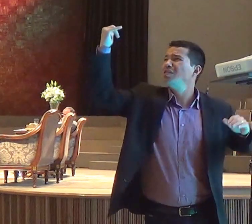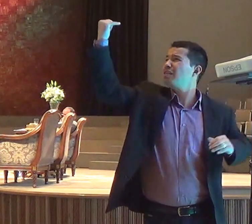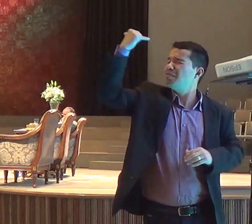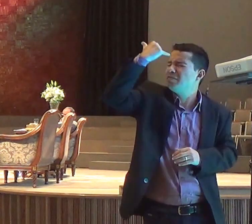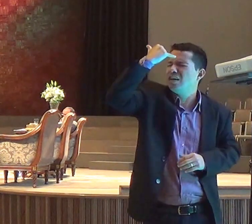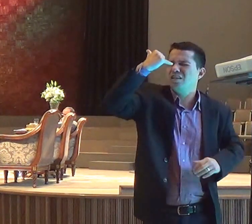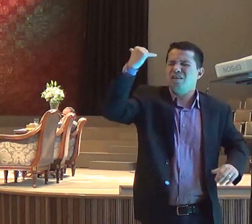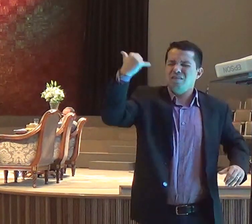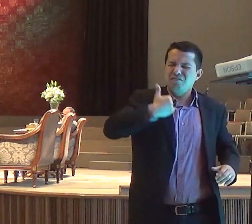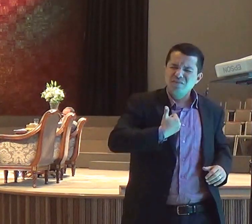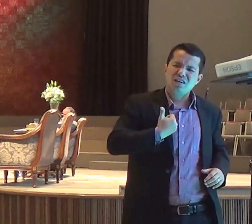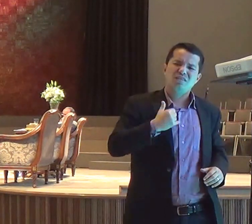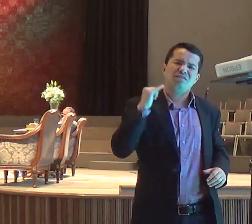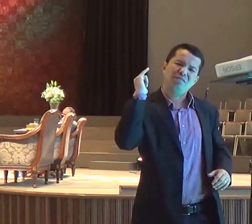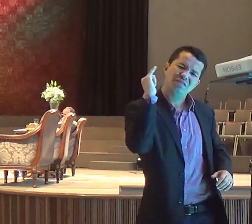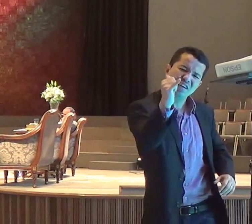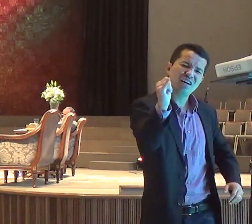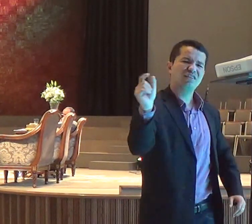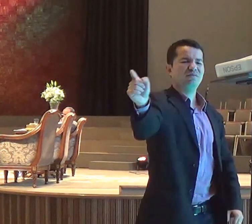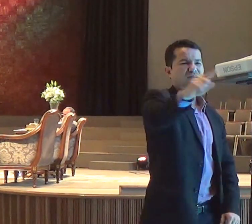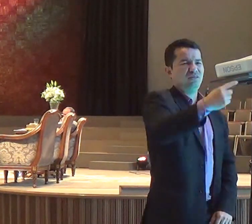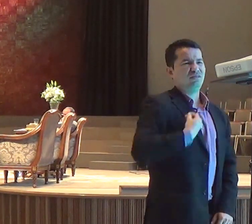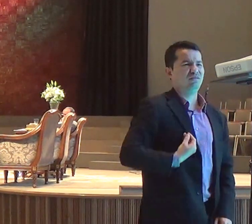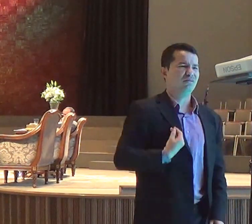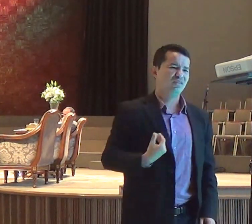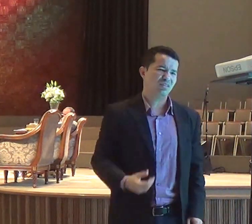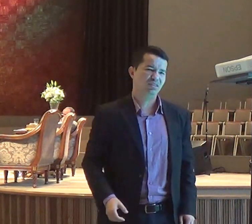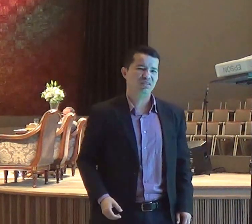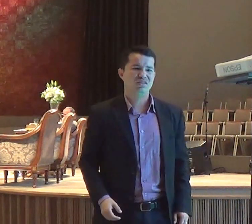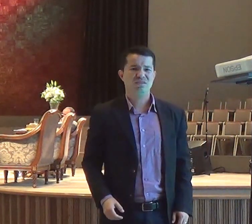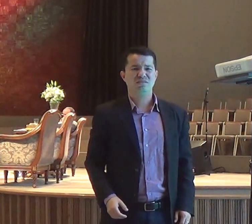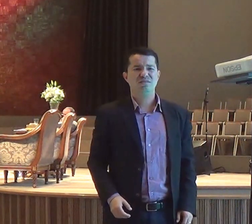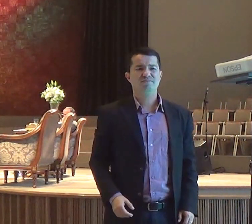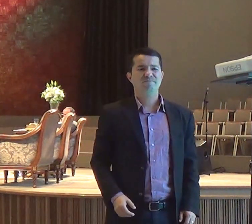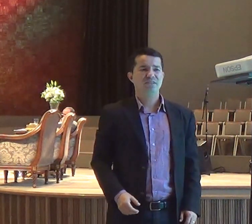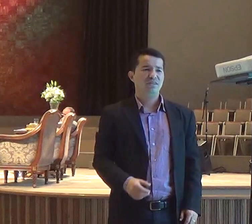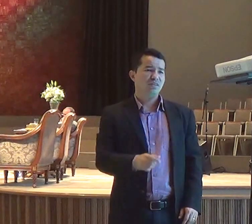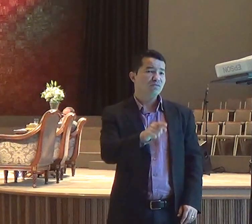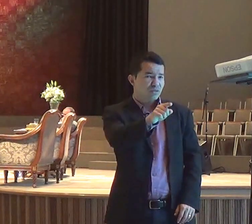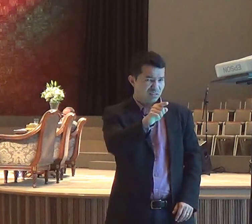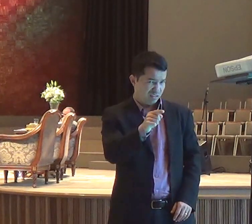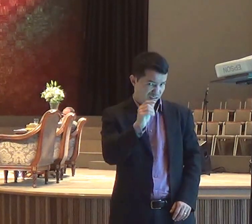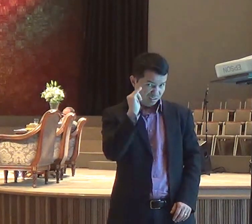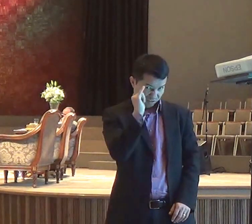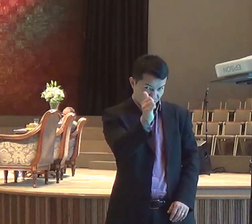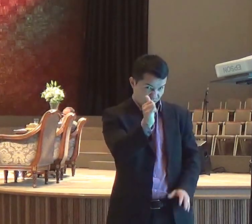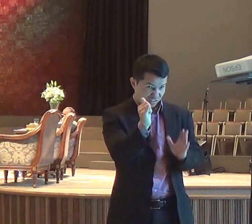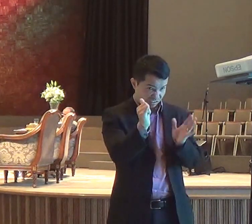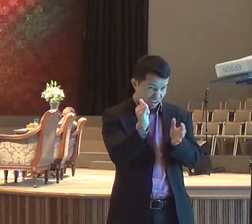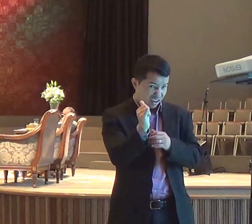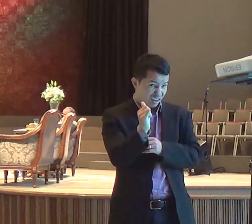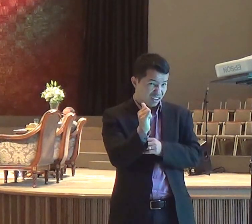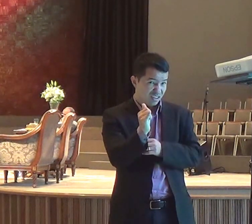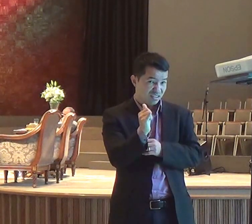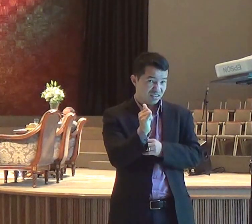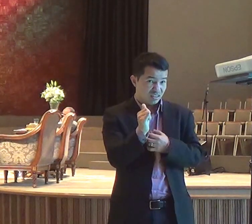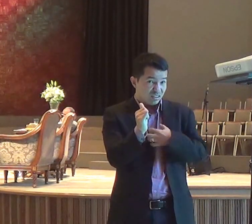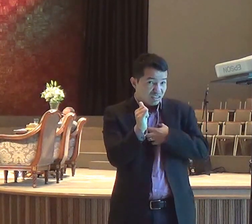fala com a gente, mas nessa manhã, eu queria orar com você, porque talvez, você precisa reconstruir,